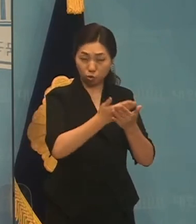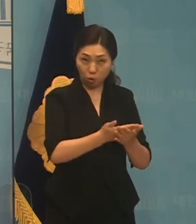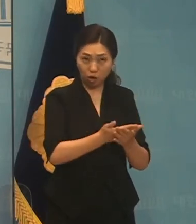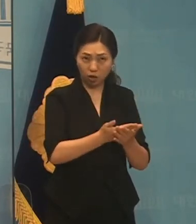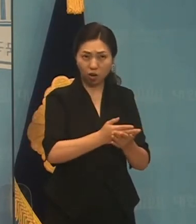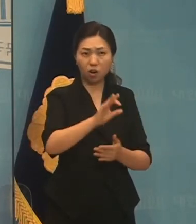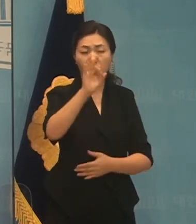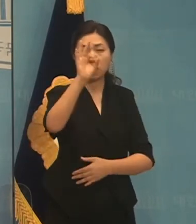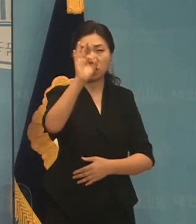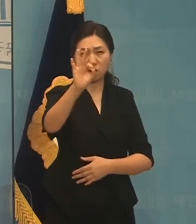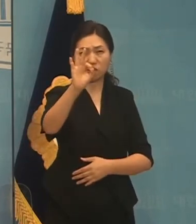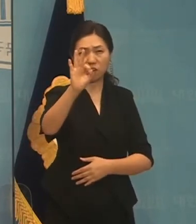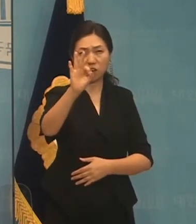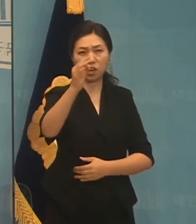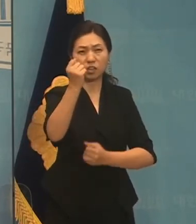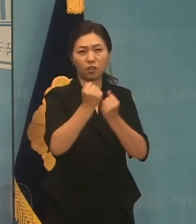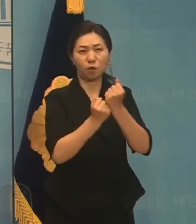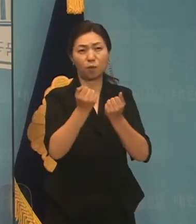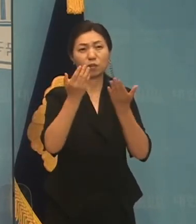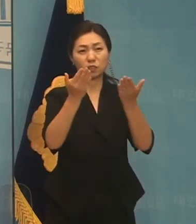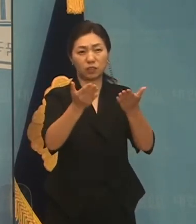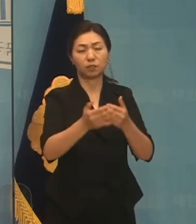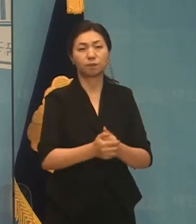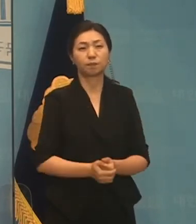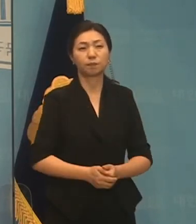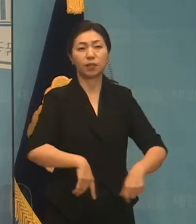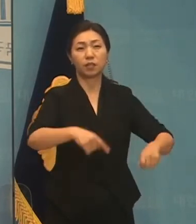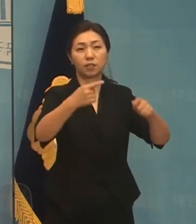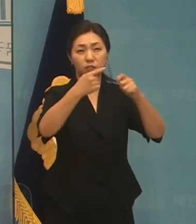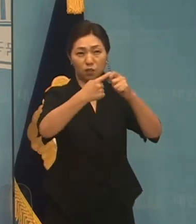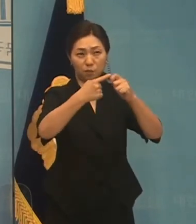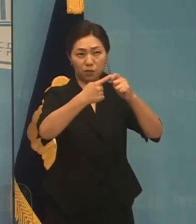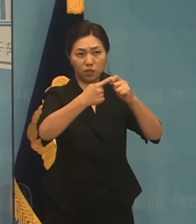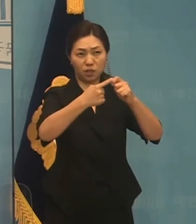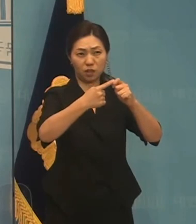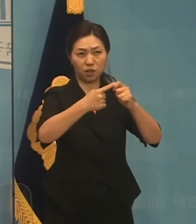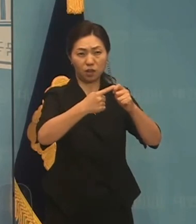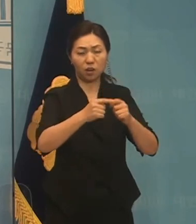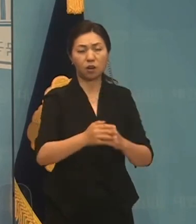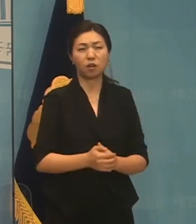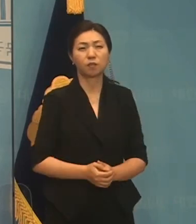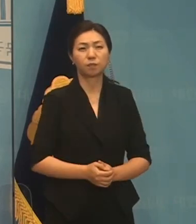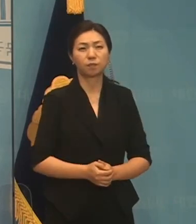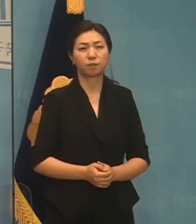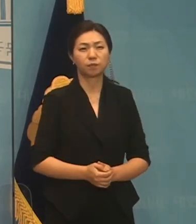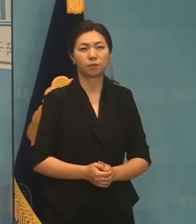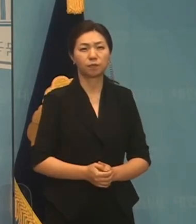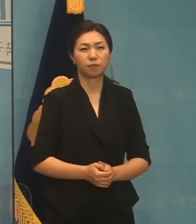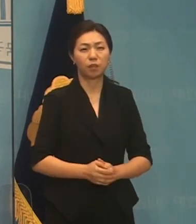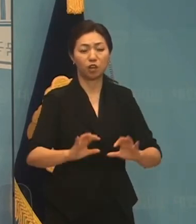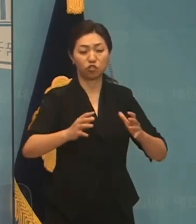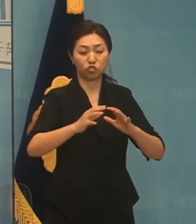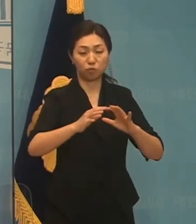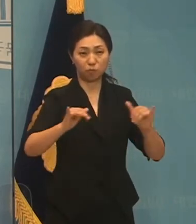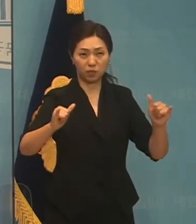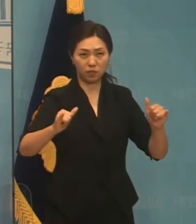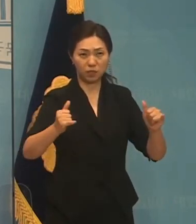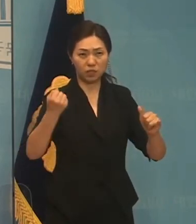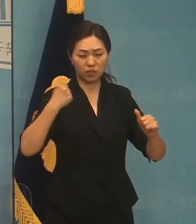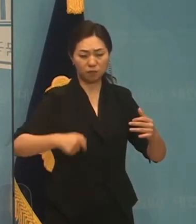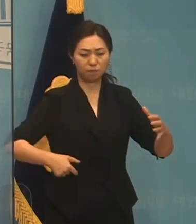열 가지만 말씀드리겠습니다. 첫째, 그 무엇보다 저는 국민화합의